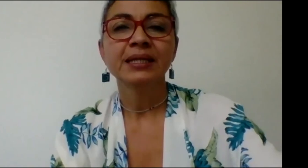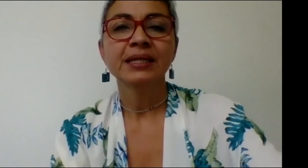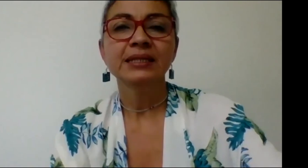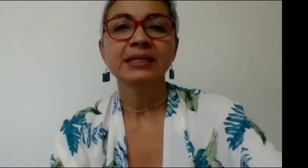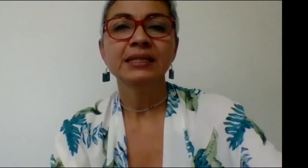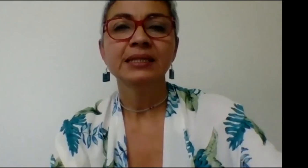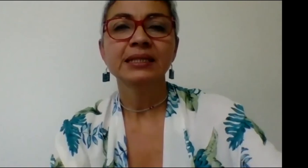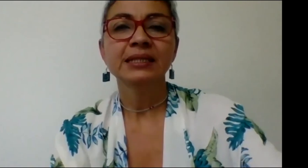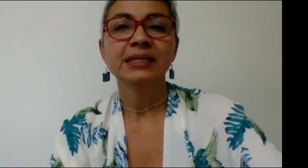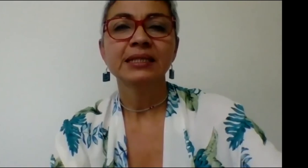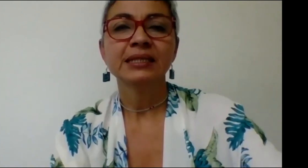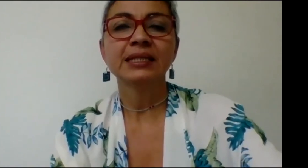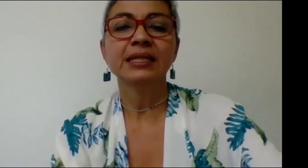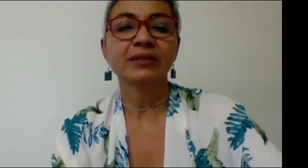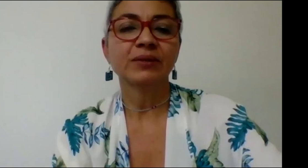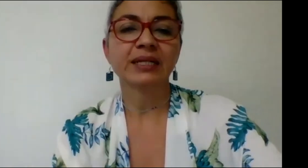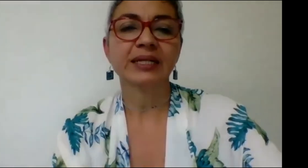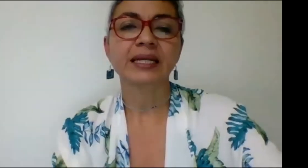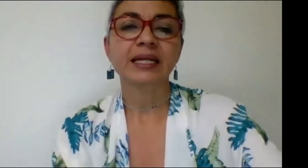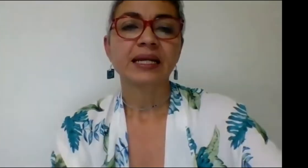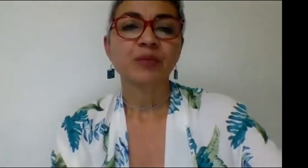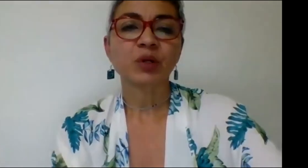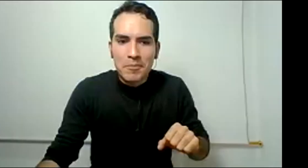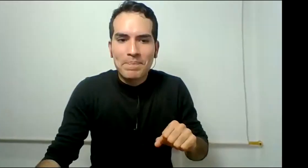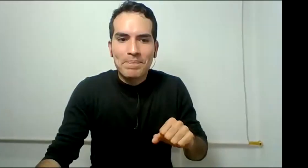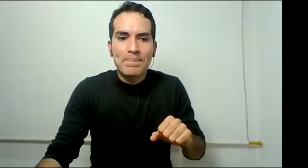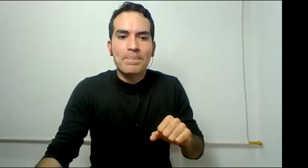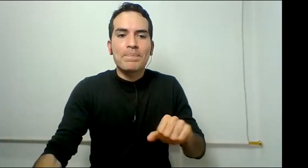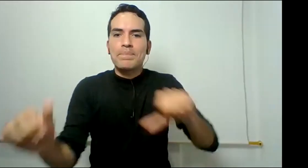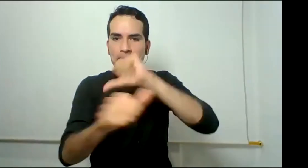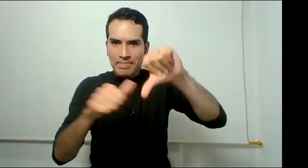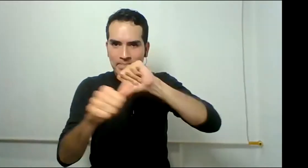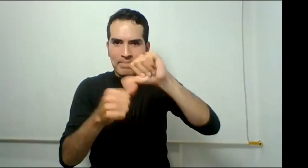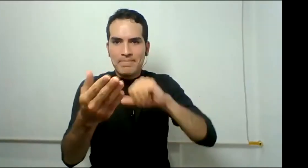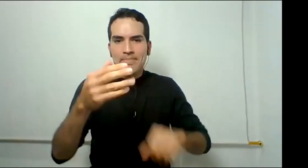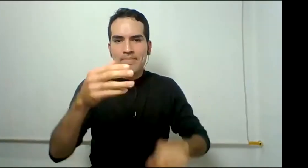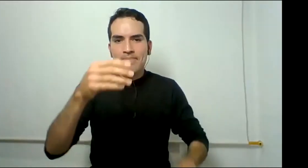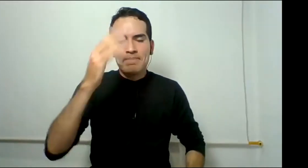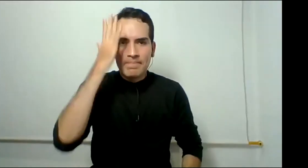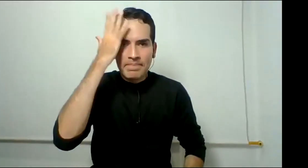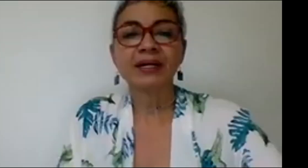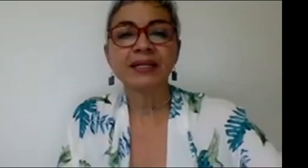Adrián ¿sí? listo por otra parte gracias por otra parte